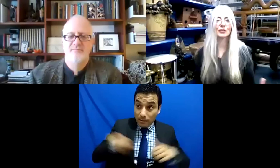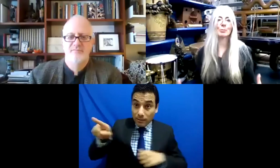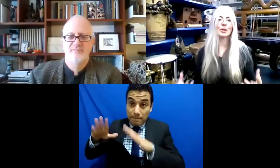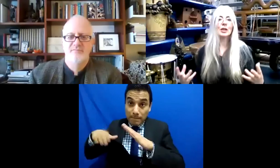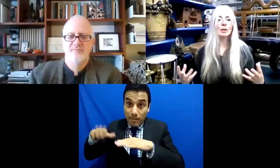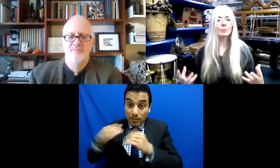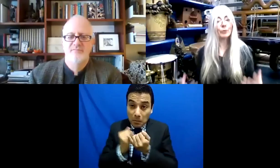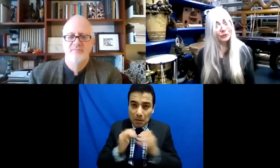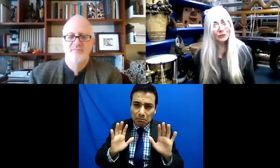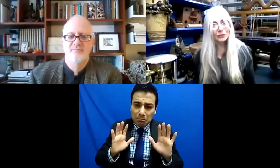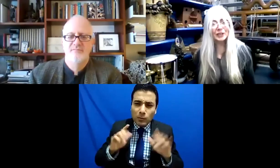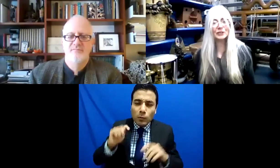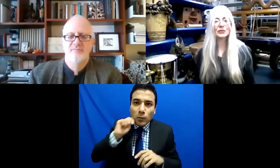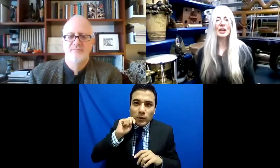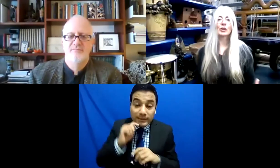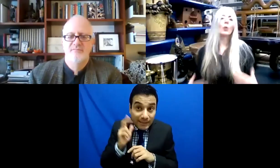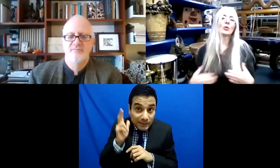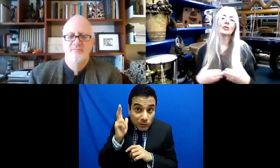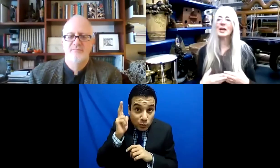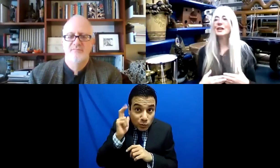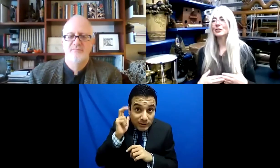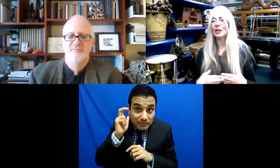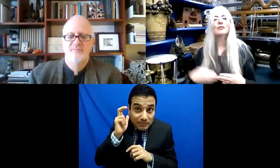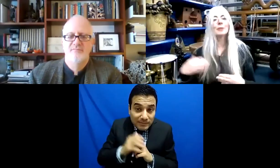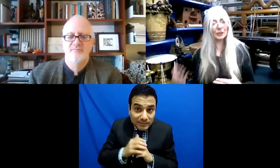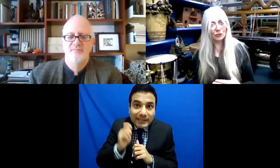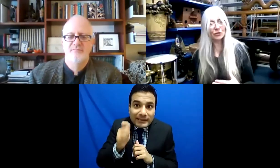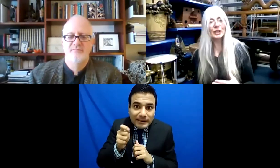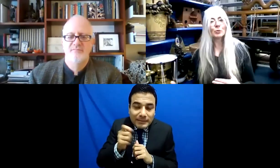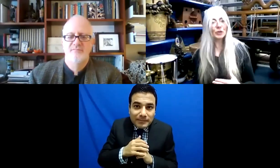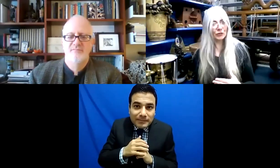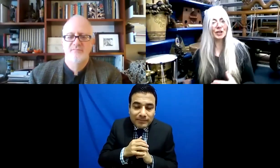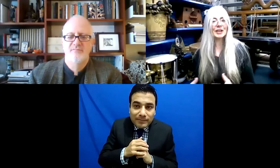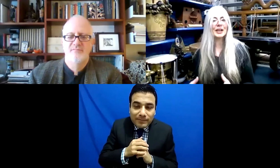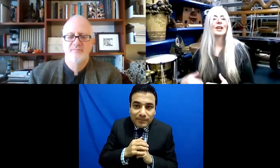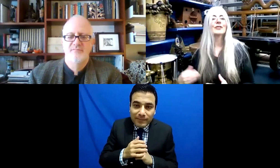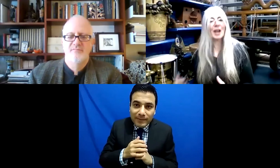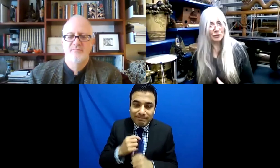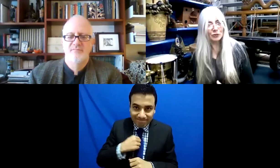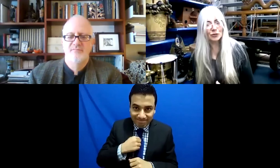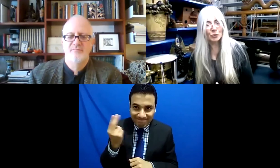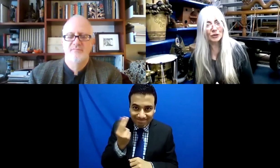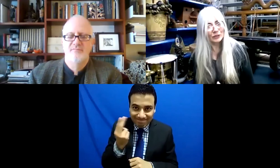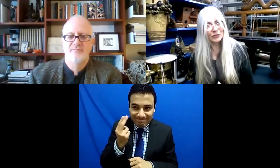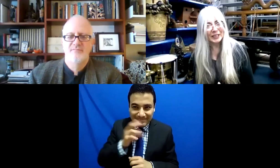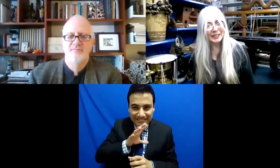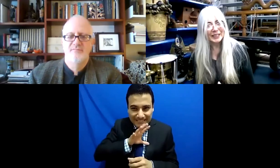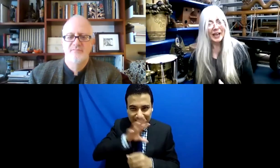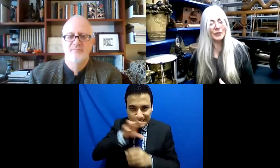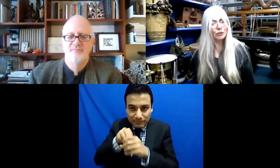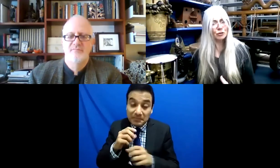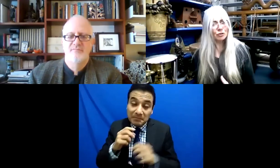escuchar? Creo que tiene que ver con, con involucrarse, con la presencia. Dicen que la vida comienza con,